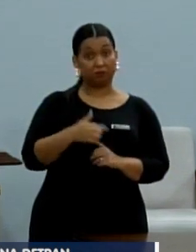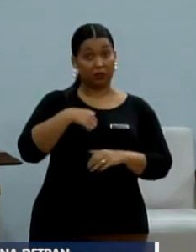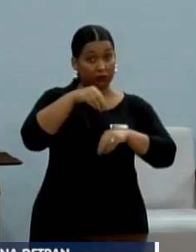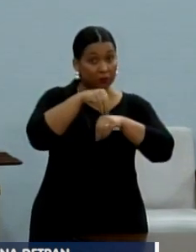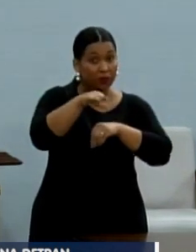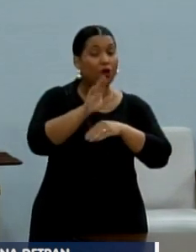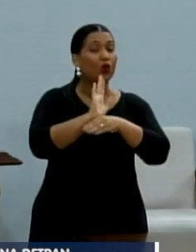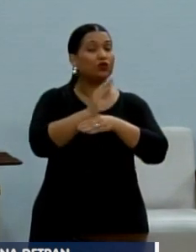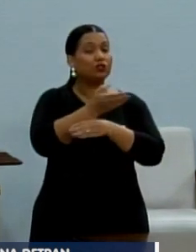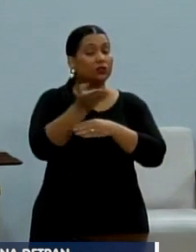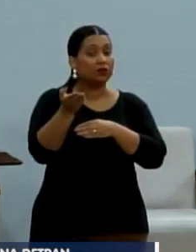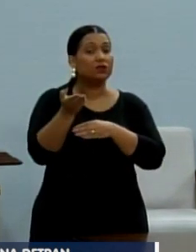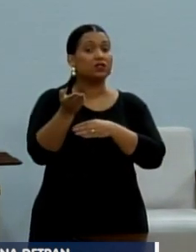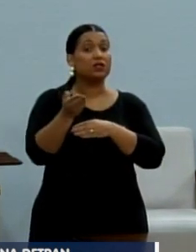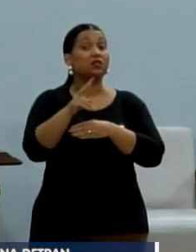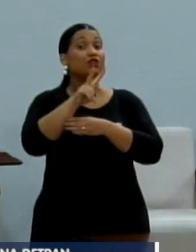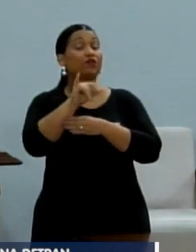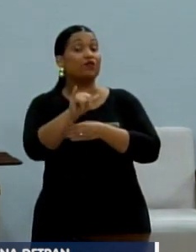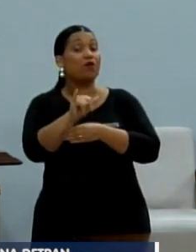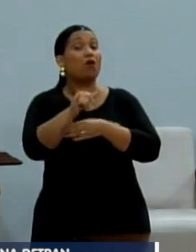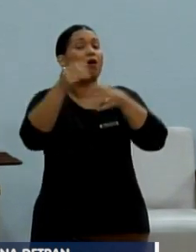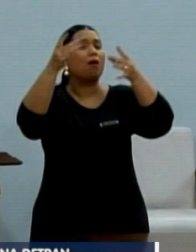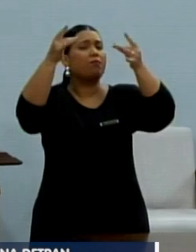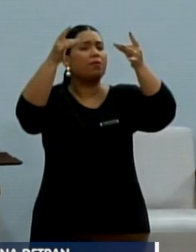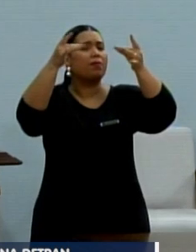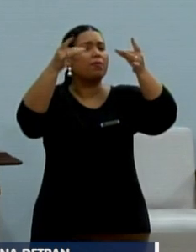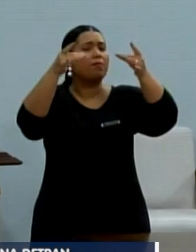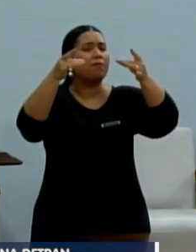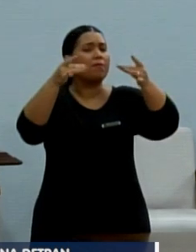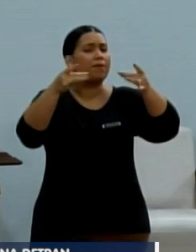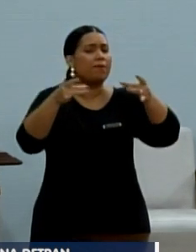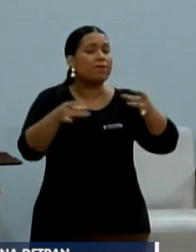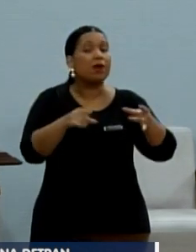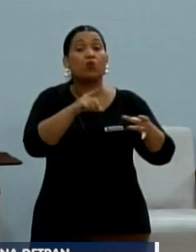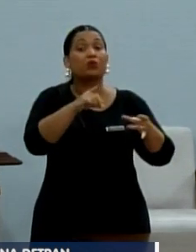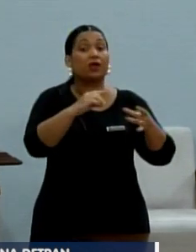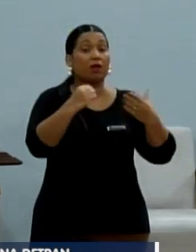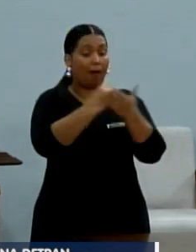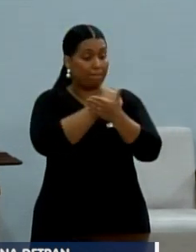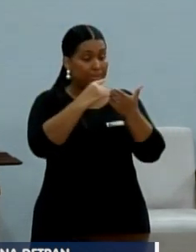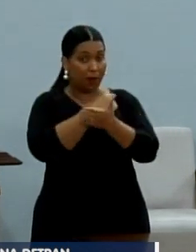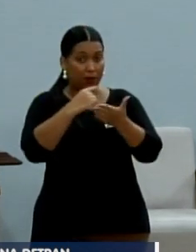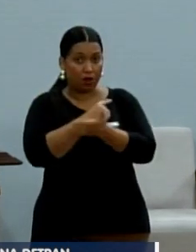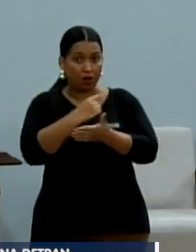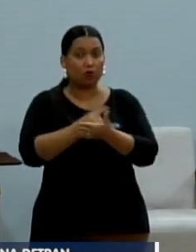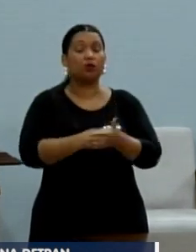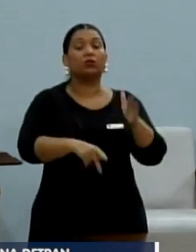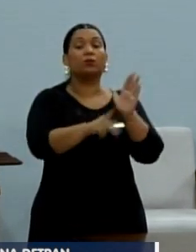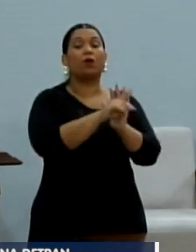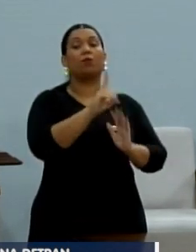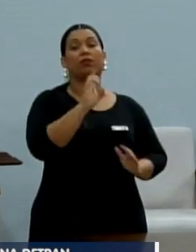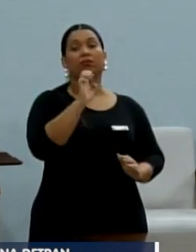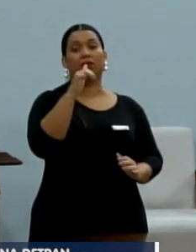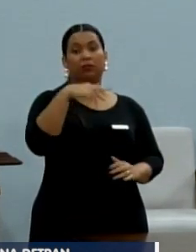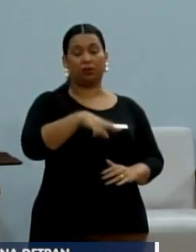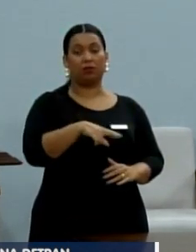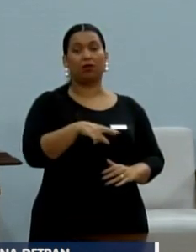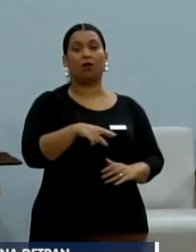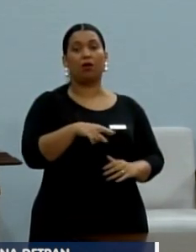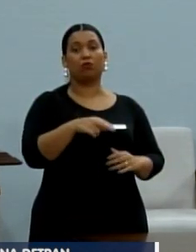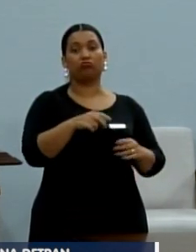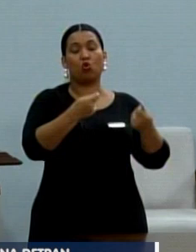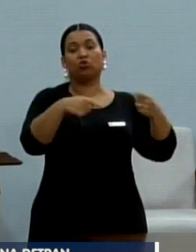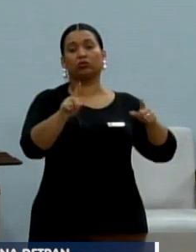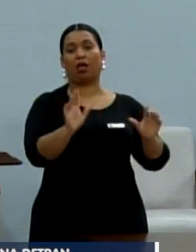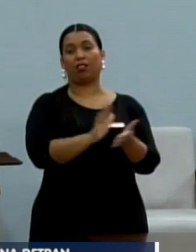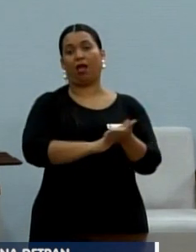vocês um vídeo aqui e vou narrando as perguntas que foram direcionadas ao DETRAN. Por favor, sem som o vídeo,